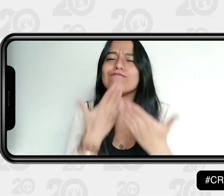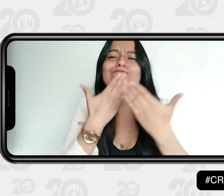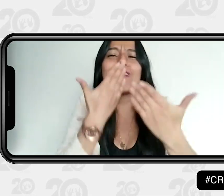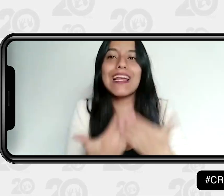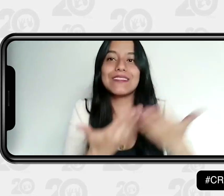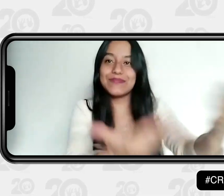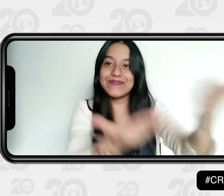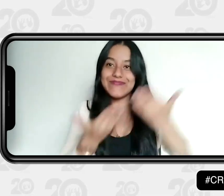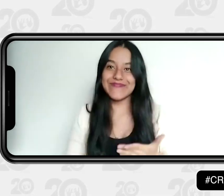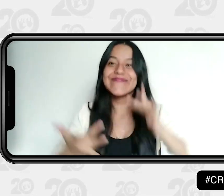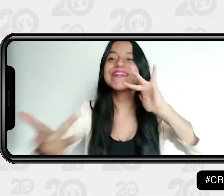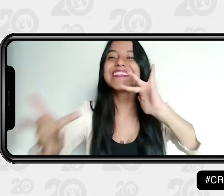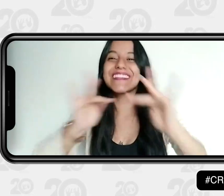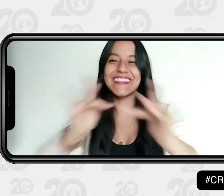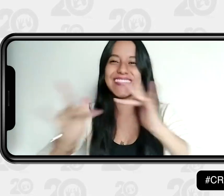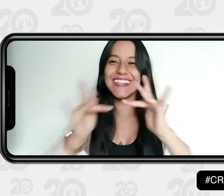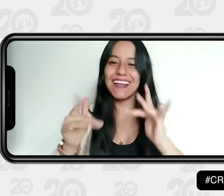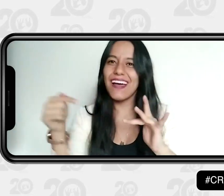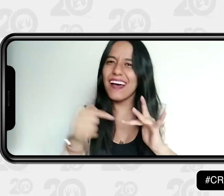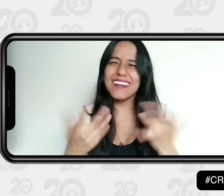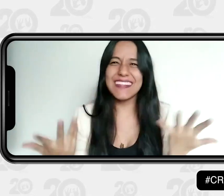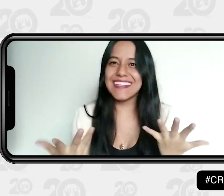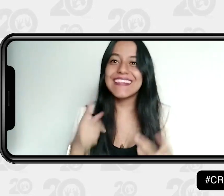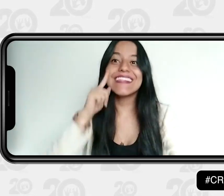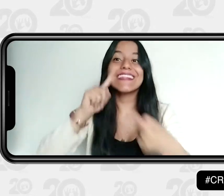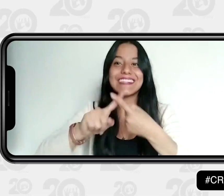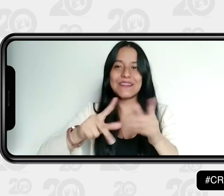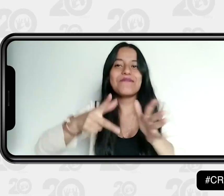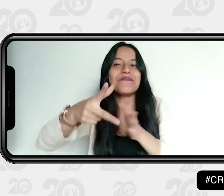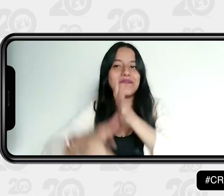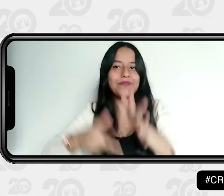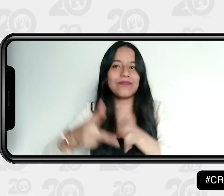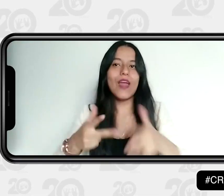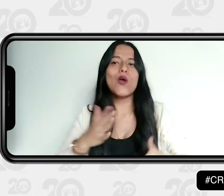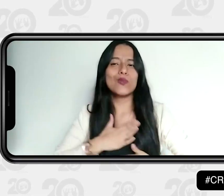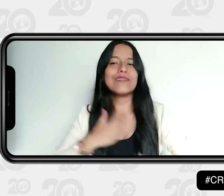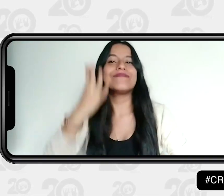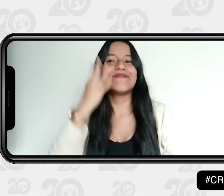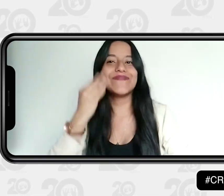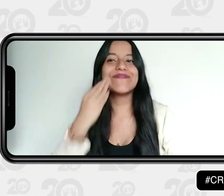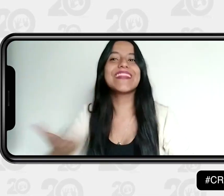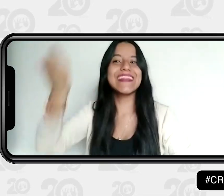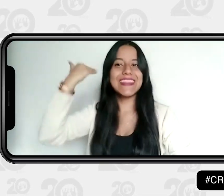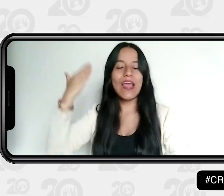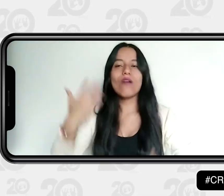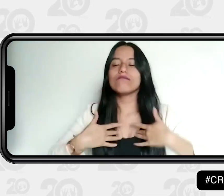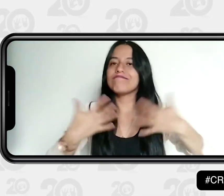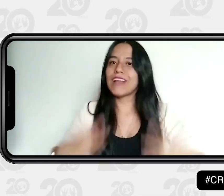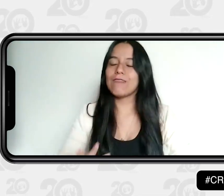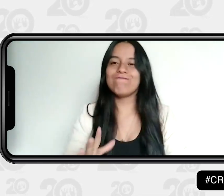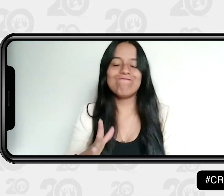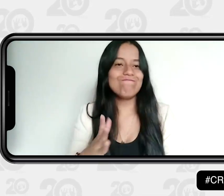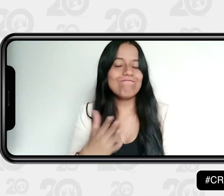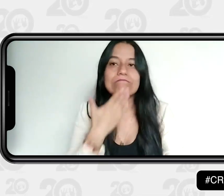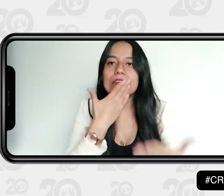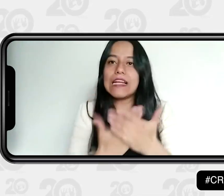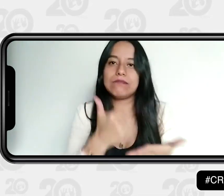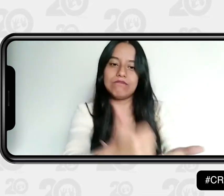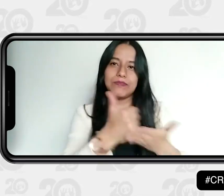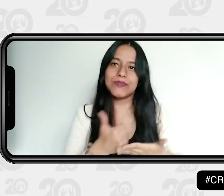con el Centro de Relevo. La experiencia que he tenido ha sido muy positiva y beneficiosa. Me he podido comunicar, yo solamente tengo que poner los